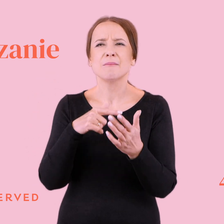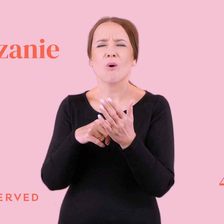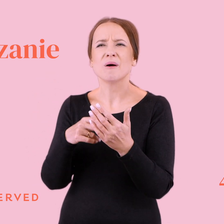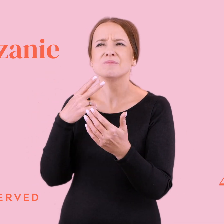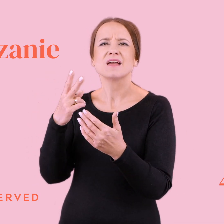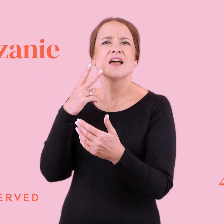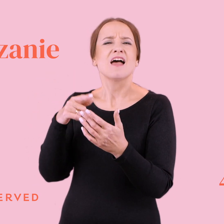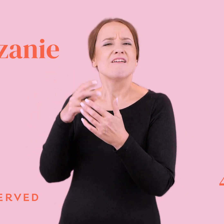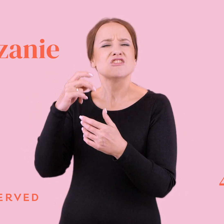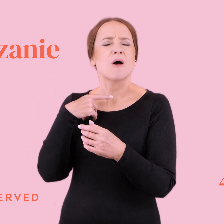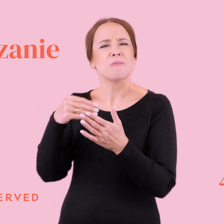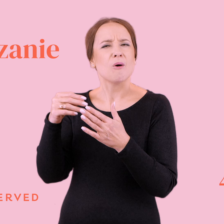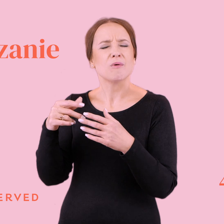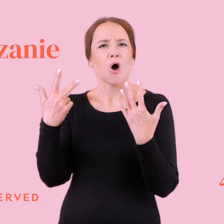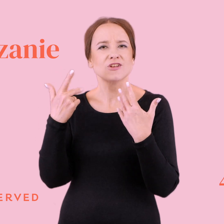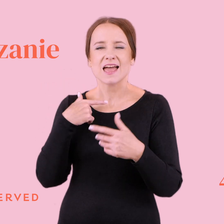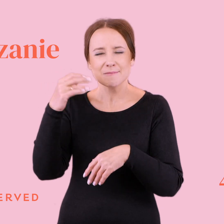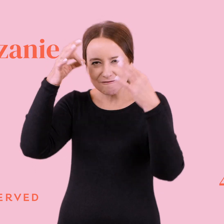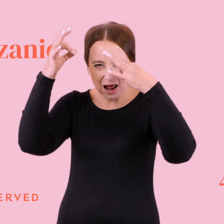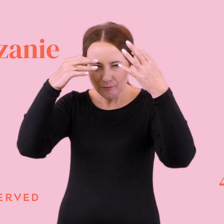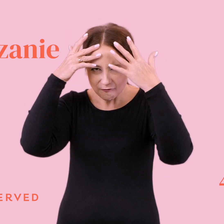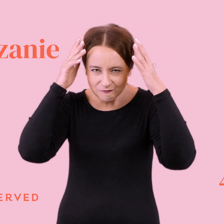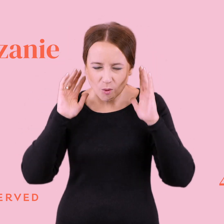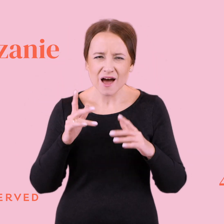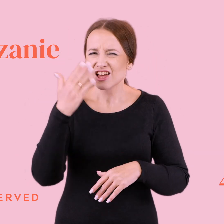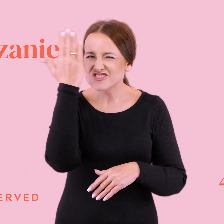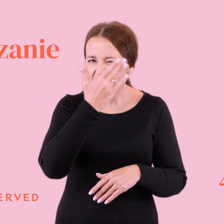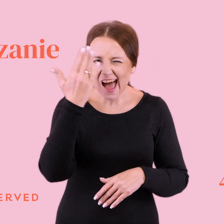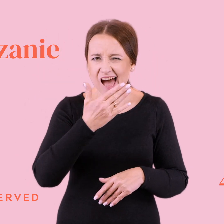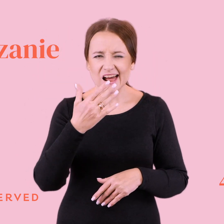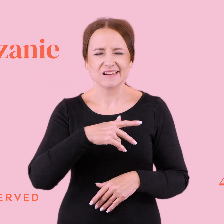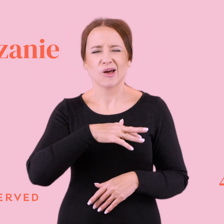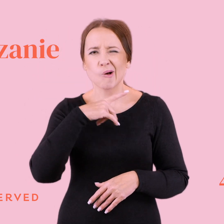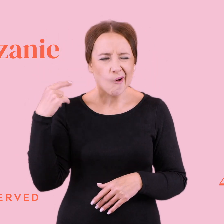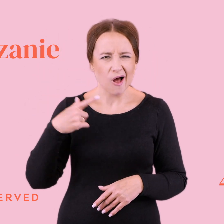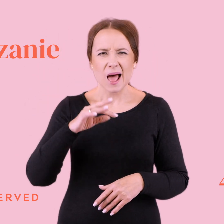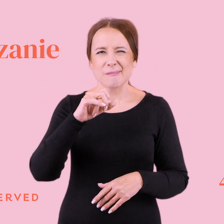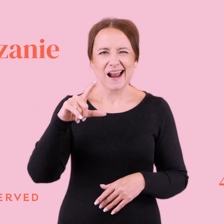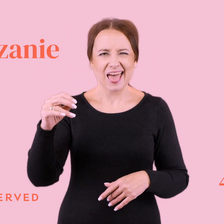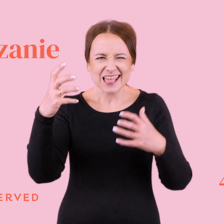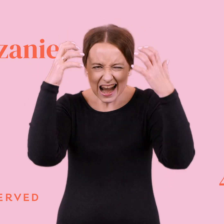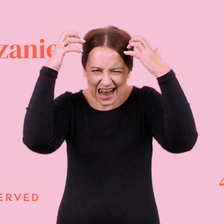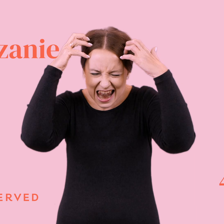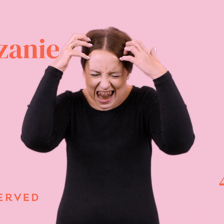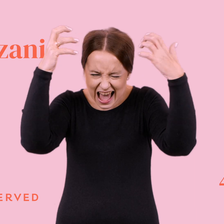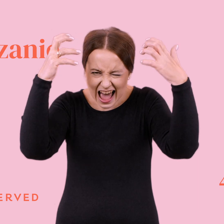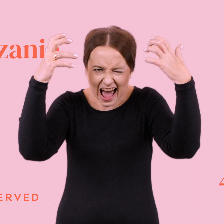kosztowały 8 zeta. A ja miałam pofarbowane włosy, kuwa, czarną farbą palet, która mi wyryła się w kości czaszki i nigdy się nie chciała zmyć